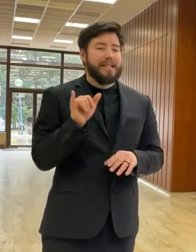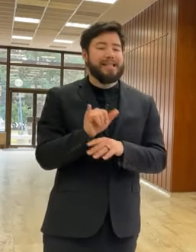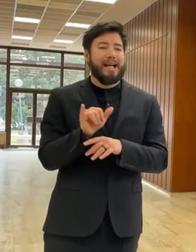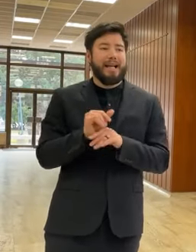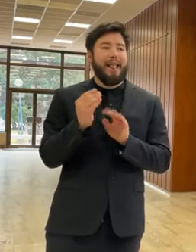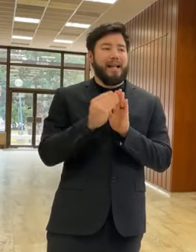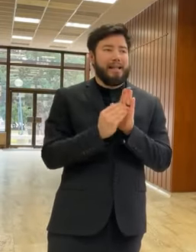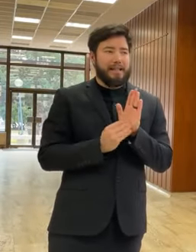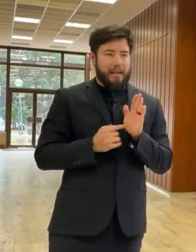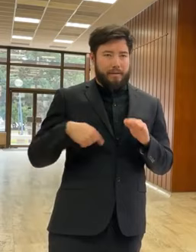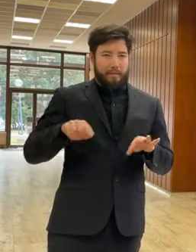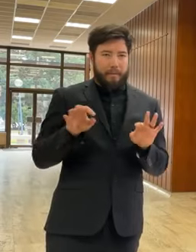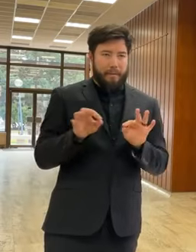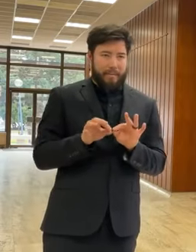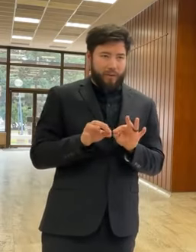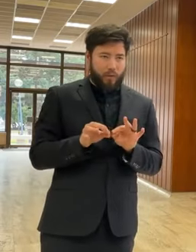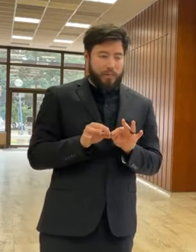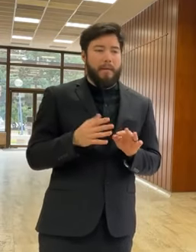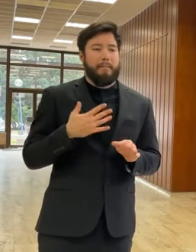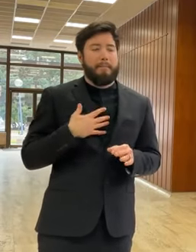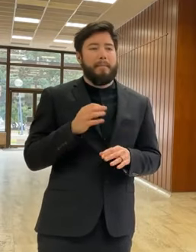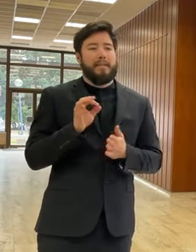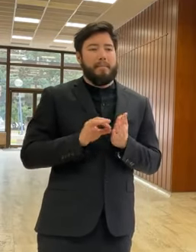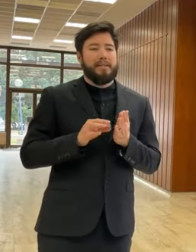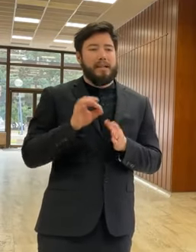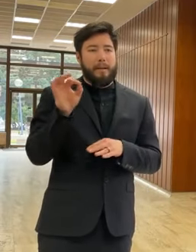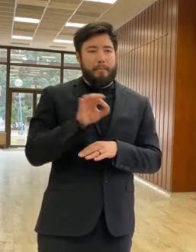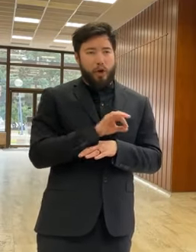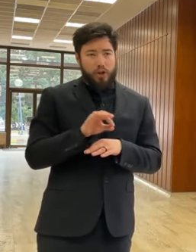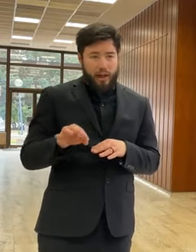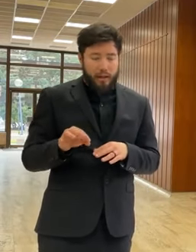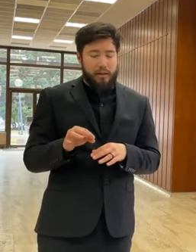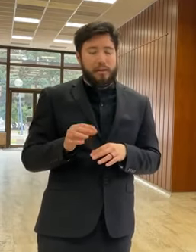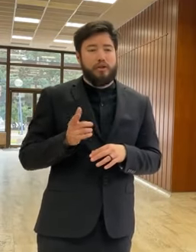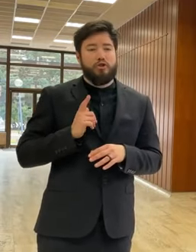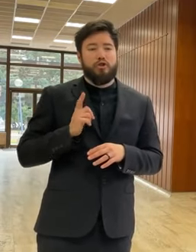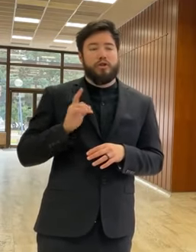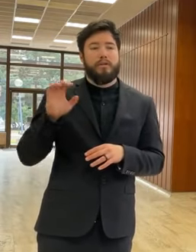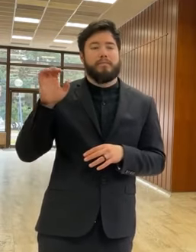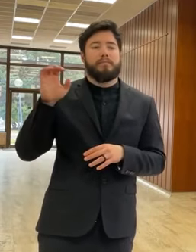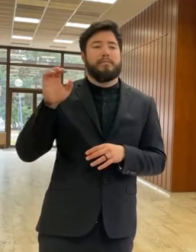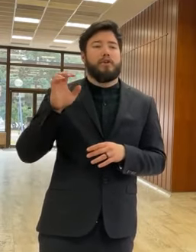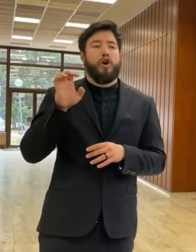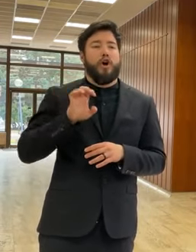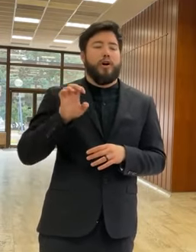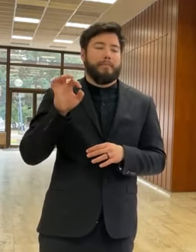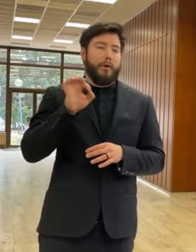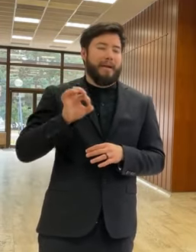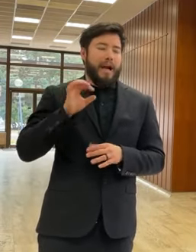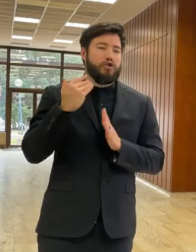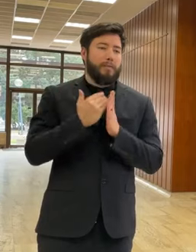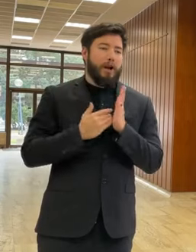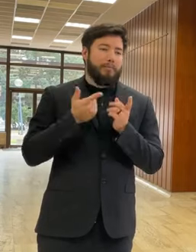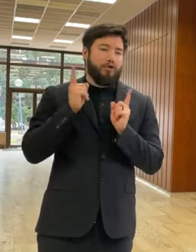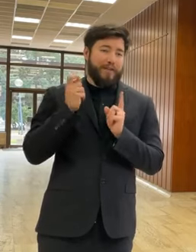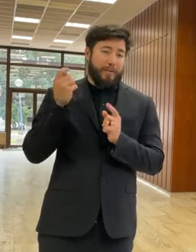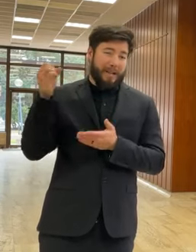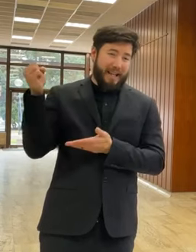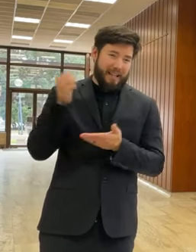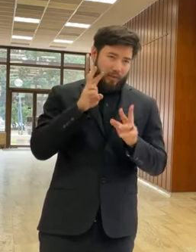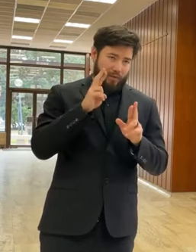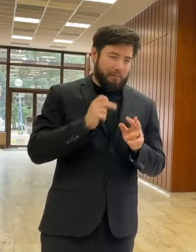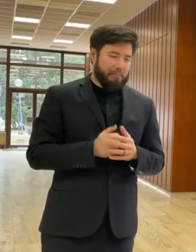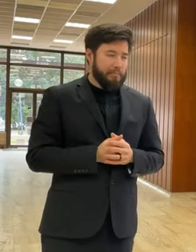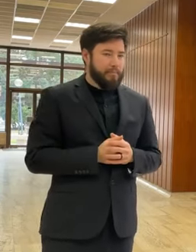prípravy. Máme napísaný projekt. Budeme sa uchádzať o prostriedky z operačného programu Slovensko. Znamená to vo